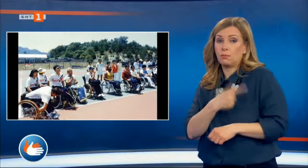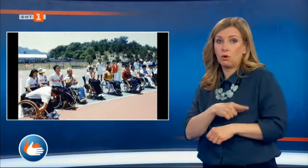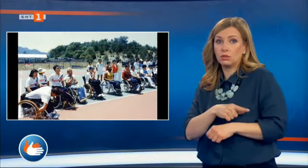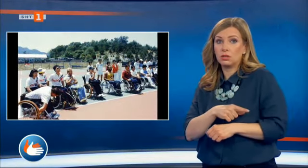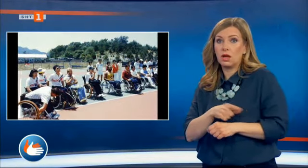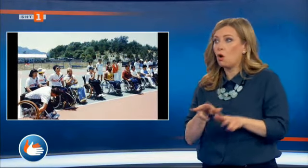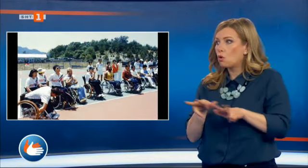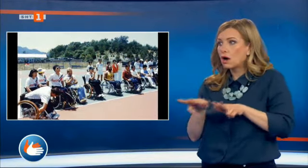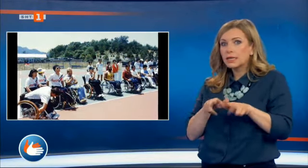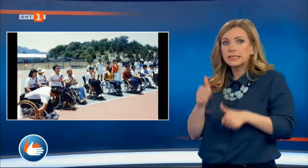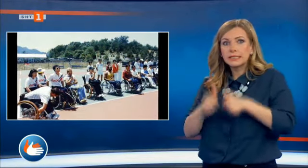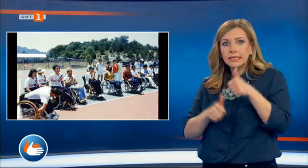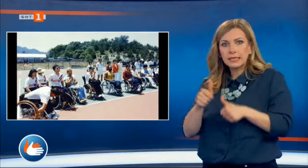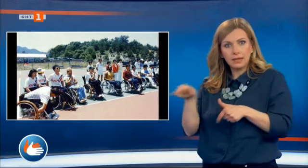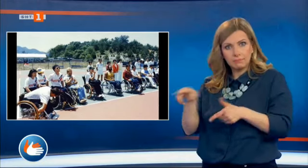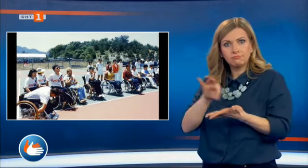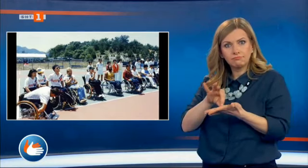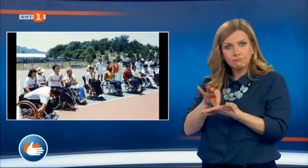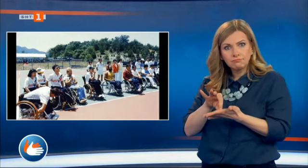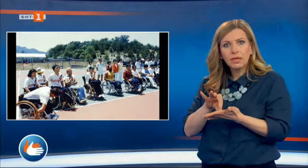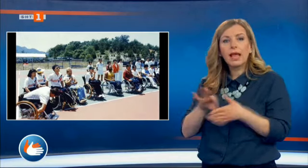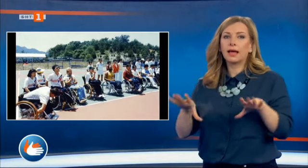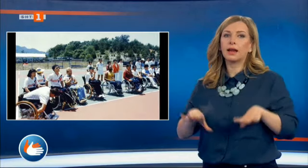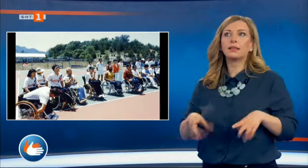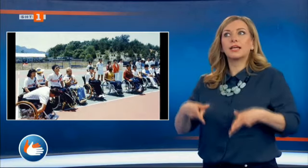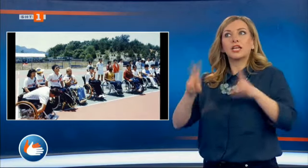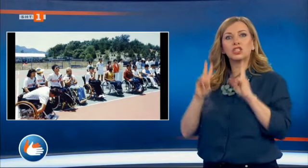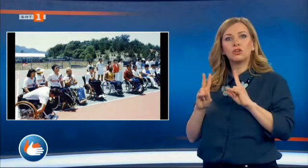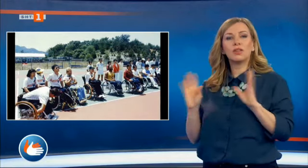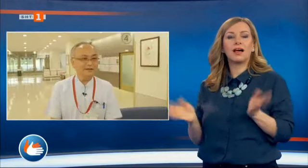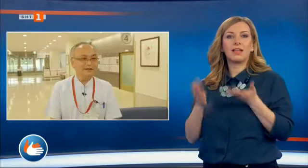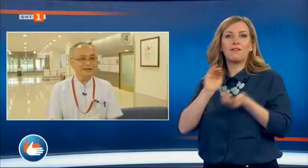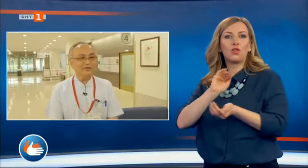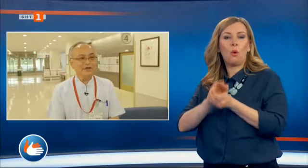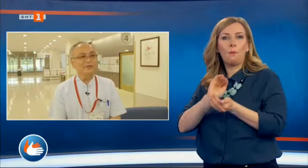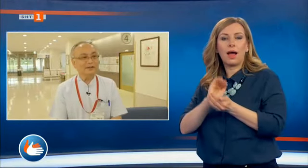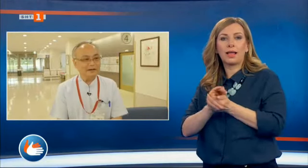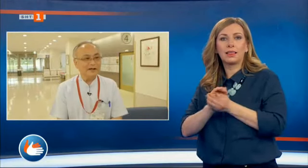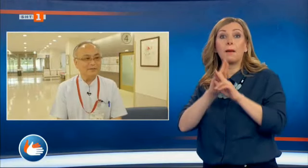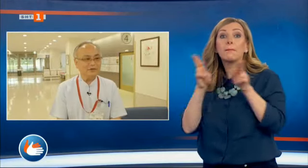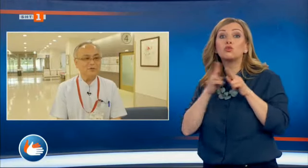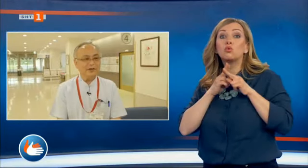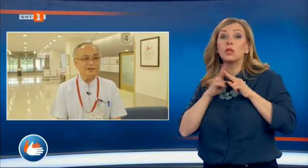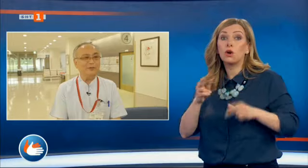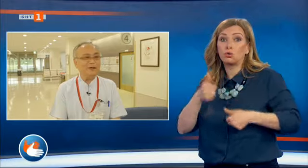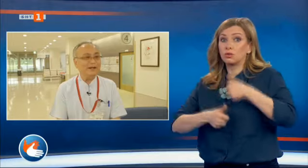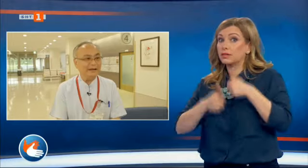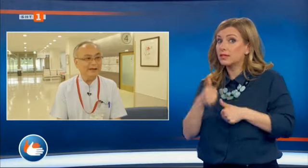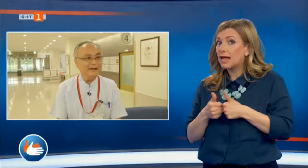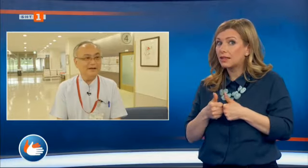на местно ниво и градската оправа взяла решение да стане домакин на международен турнир. Всички тези опитни и бивши пациенти, които